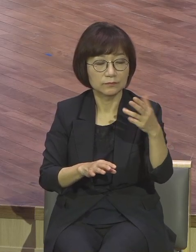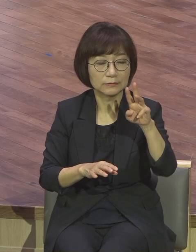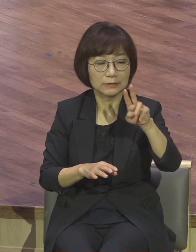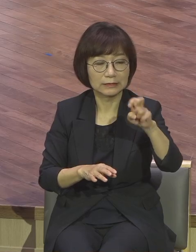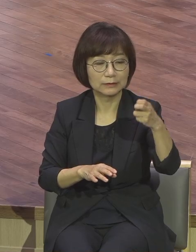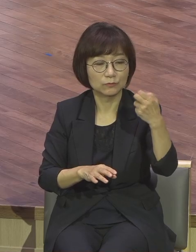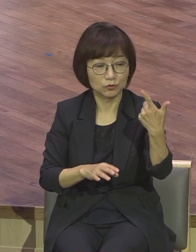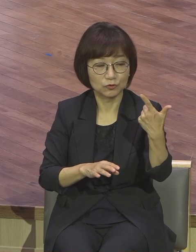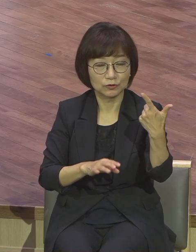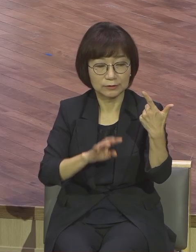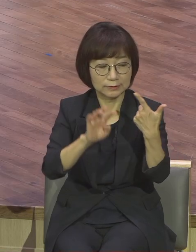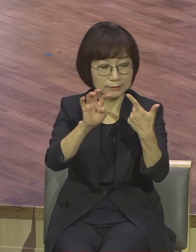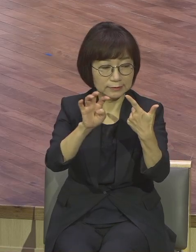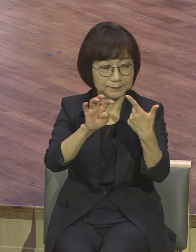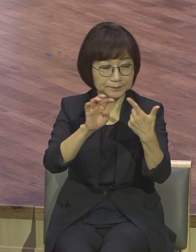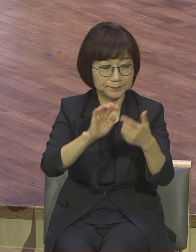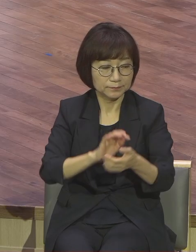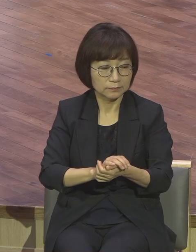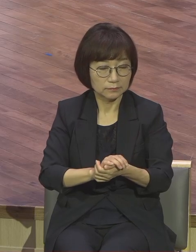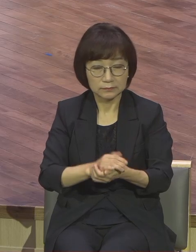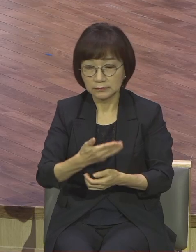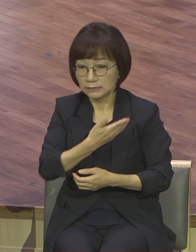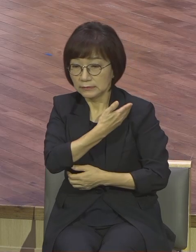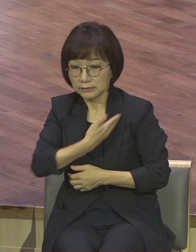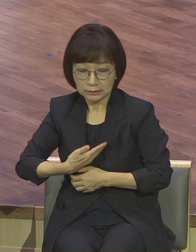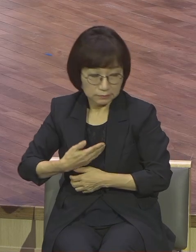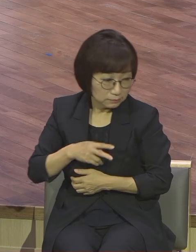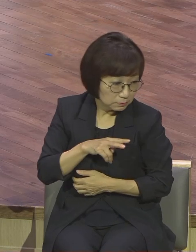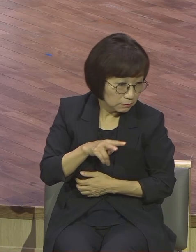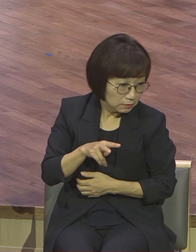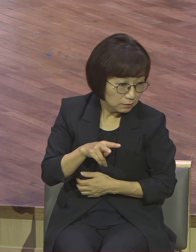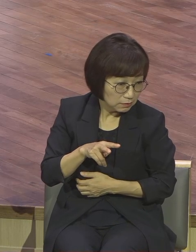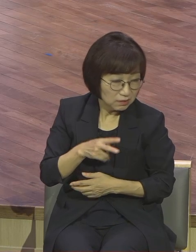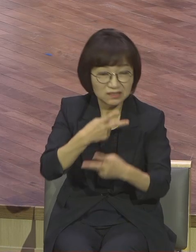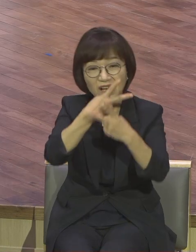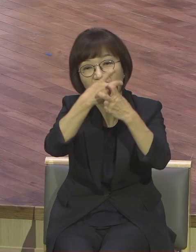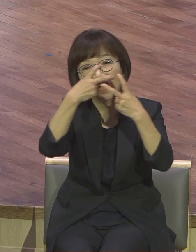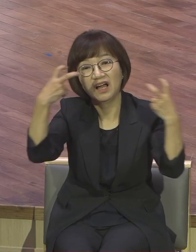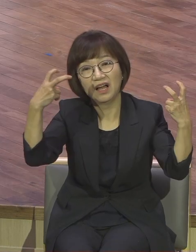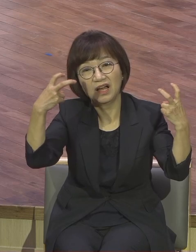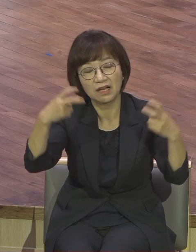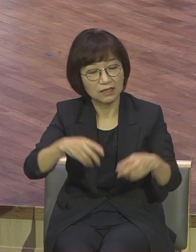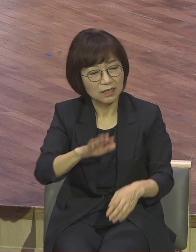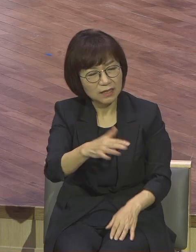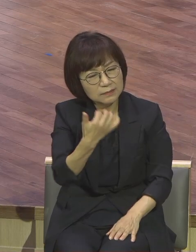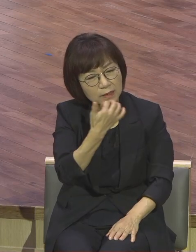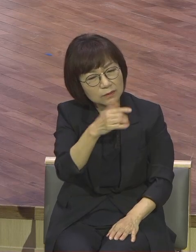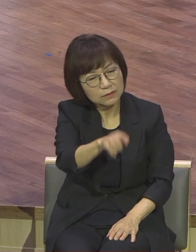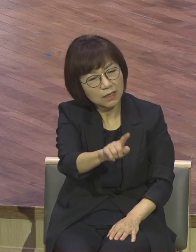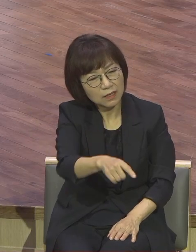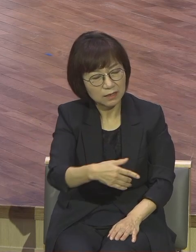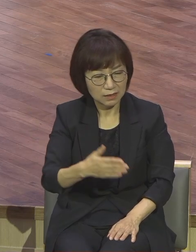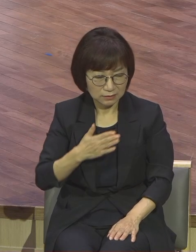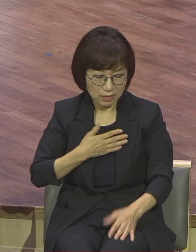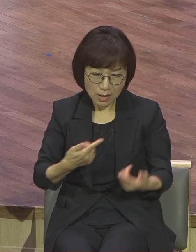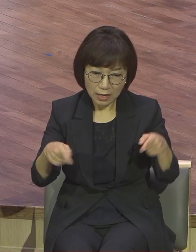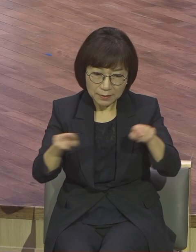제자들에게 오사 그 자는 것을 보시고 베드로에게 이러시되 너희가 나와 함께 한 시간도 이렇게 깨어 있을 수